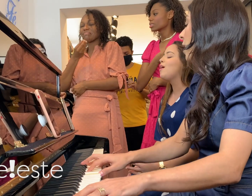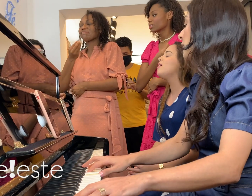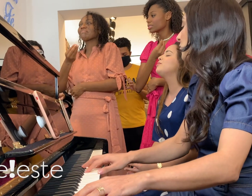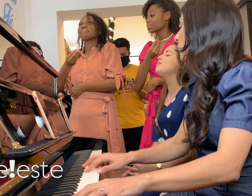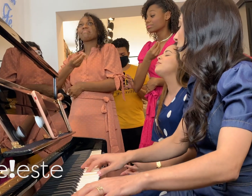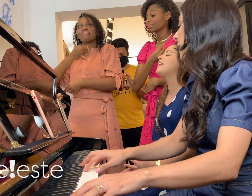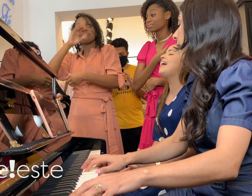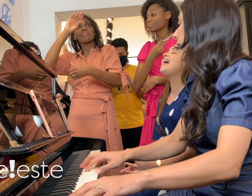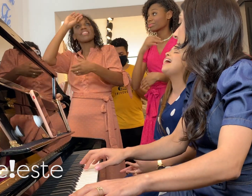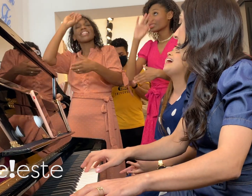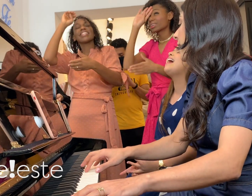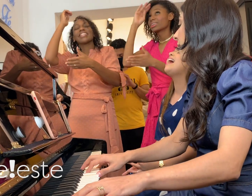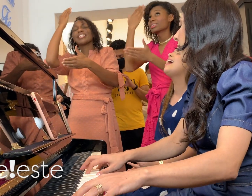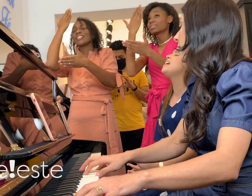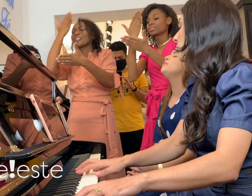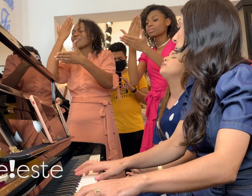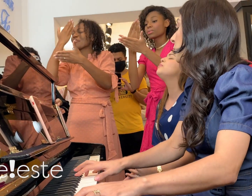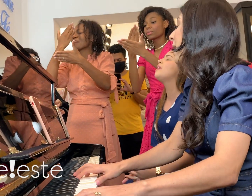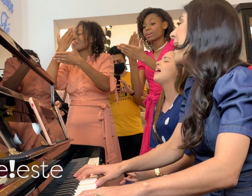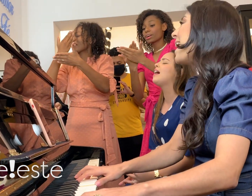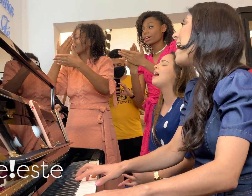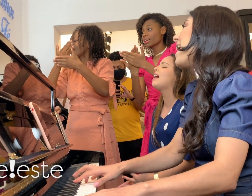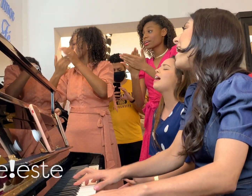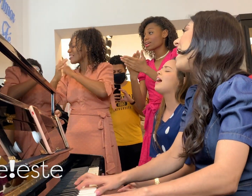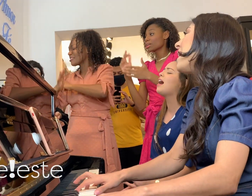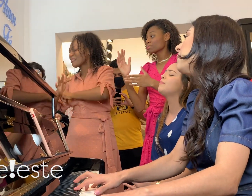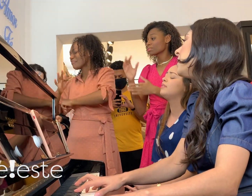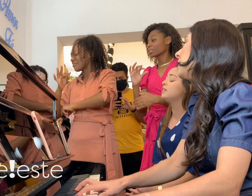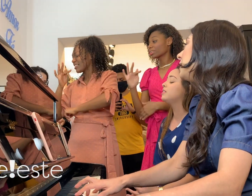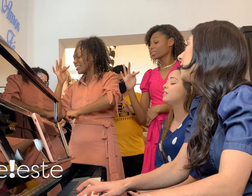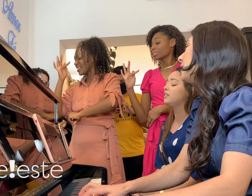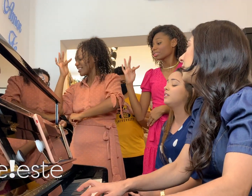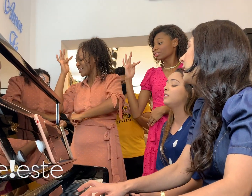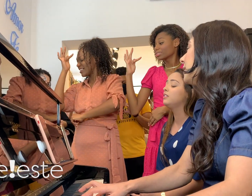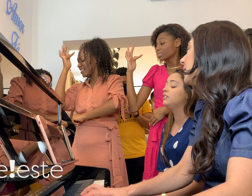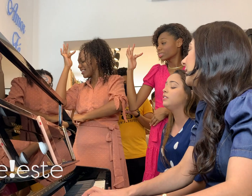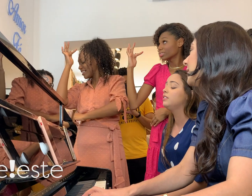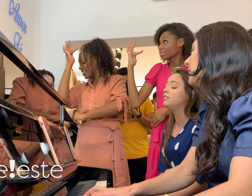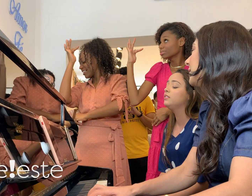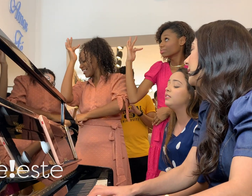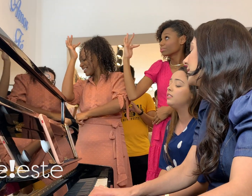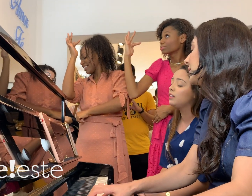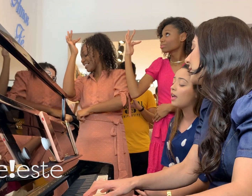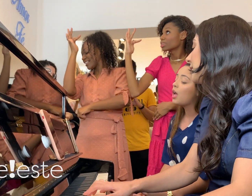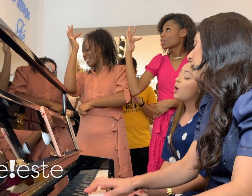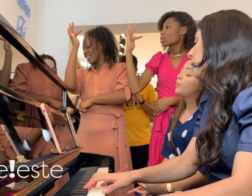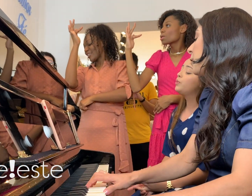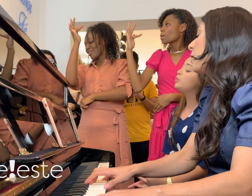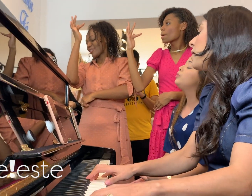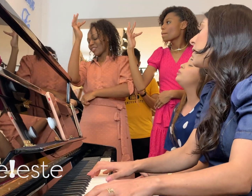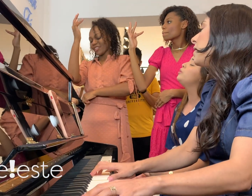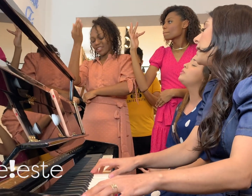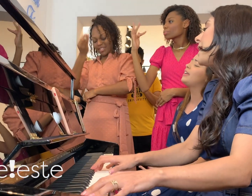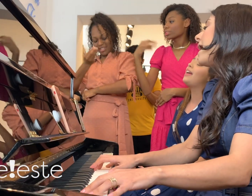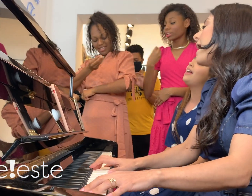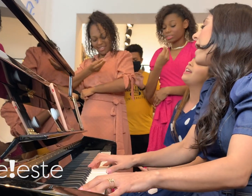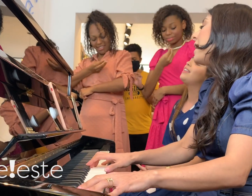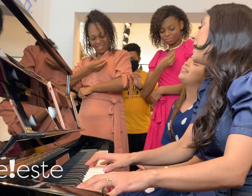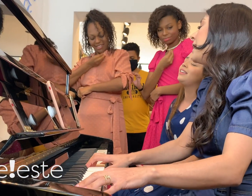temor não há Porque Ele